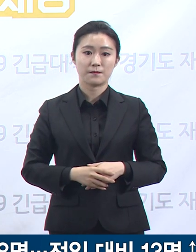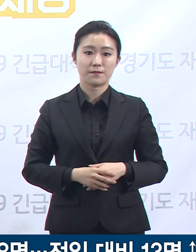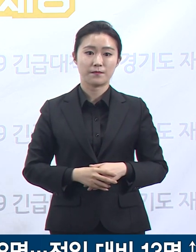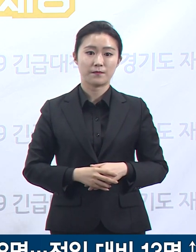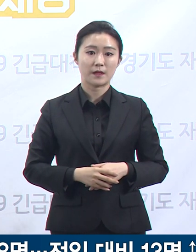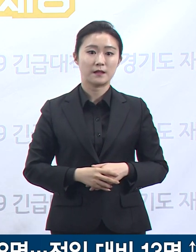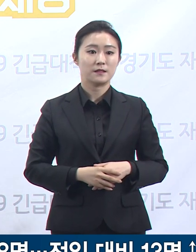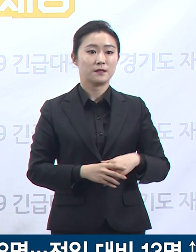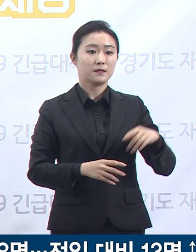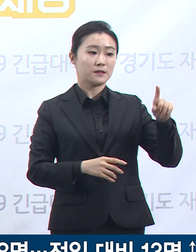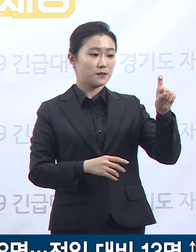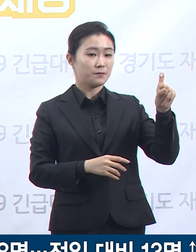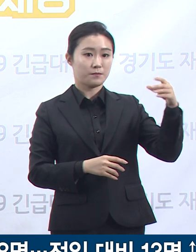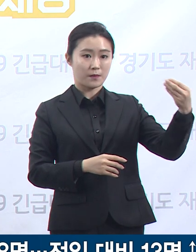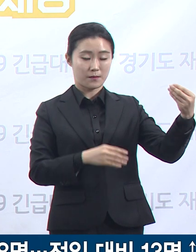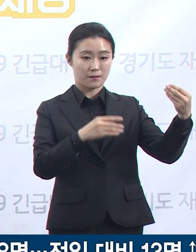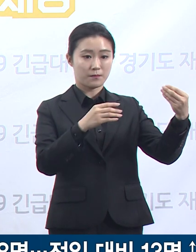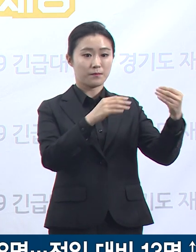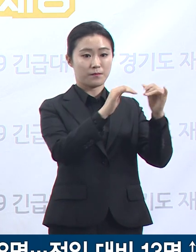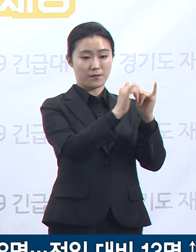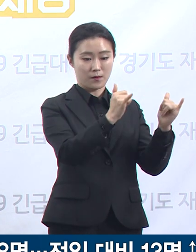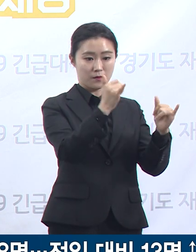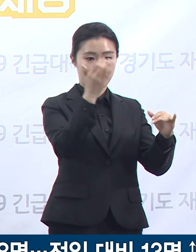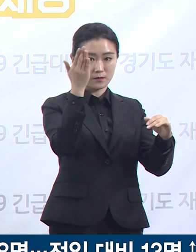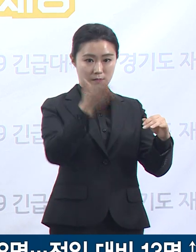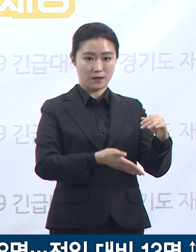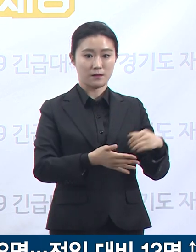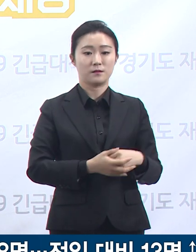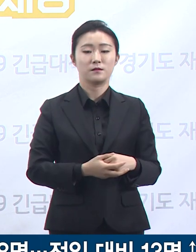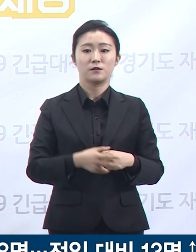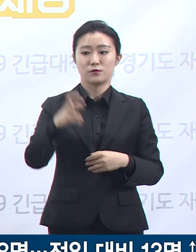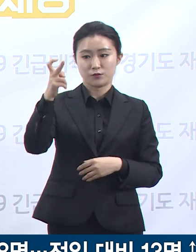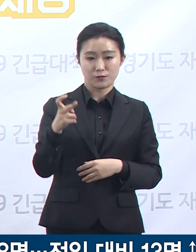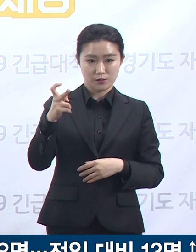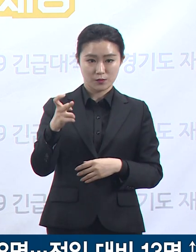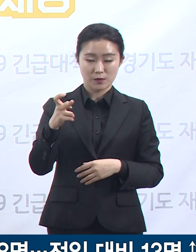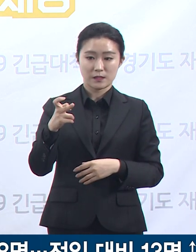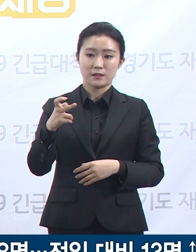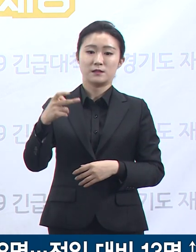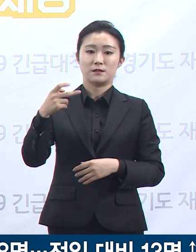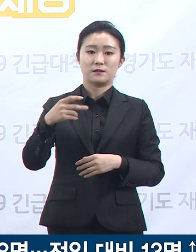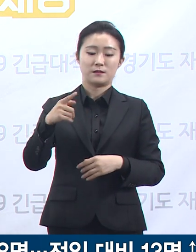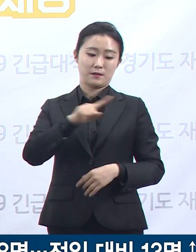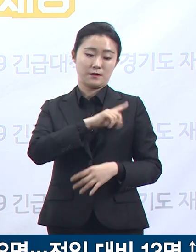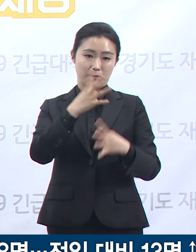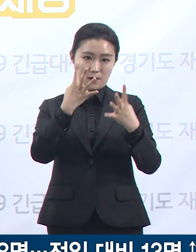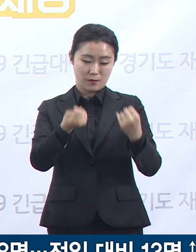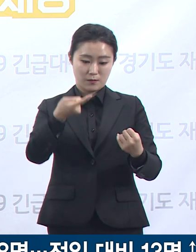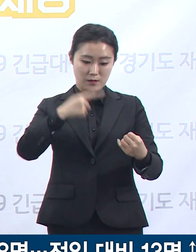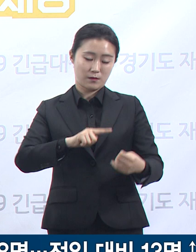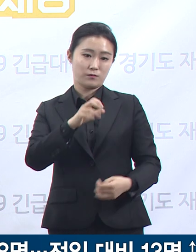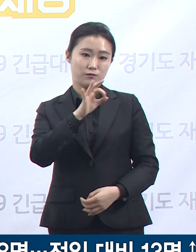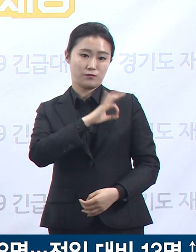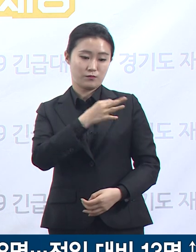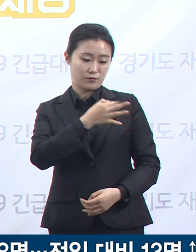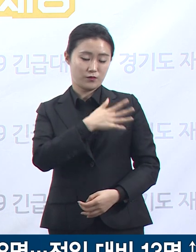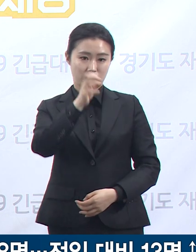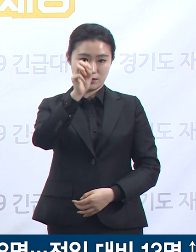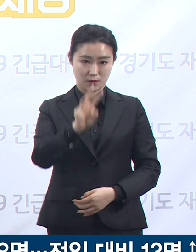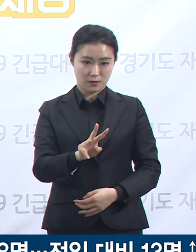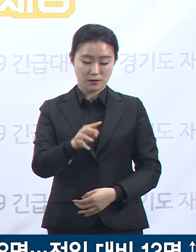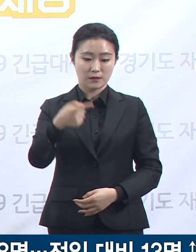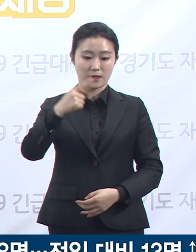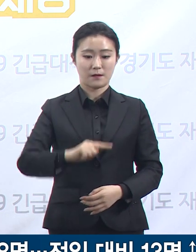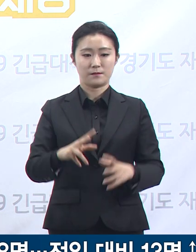10만명당 확진자 발생 수는 군포시가 16.6명으로 가장 높고 다음 부천시 15.1명, 성남시 14